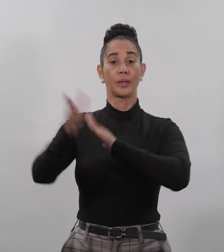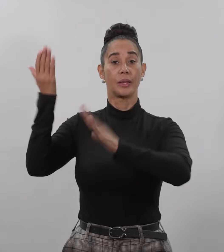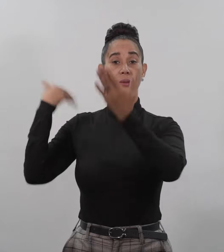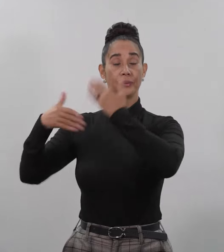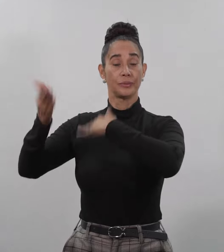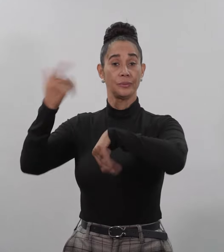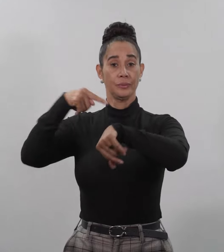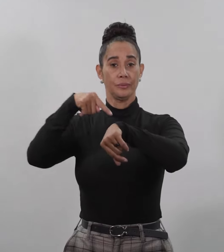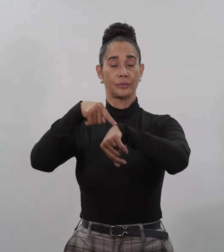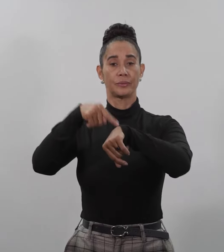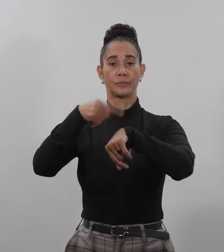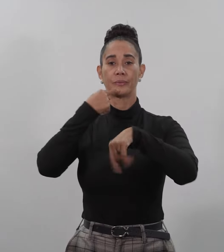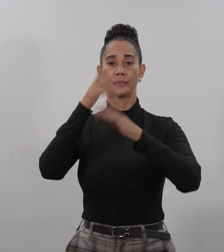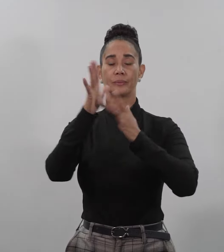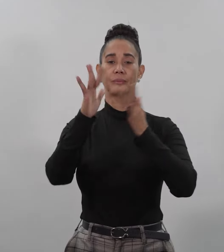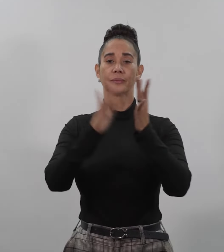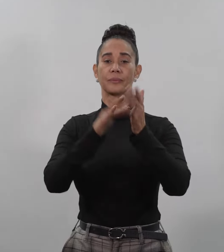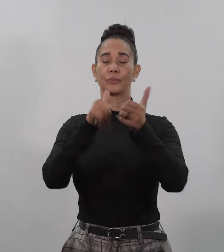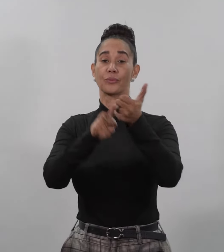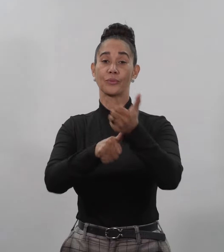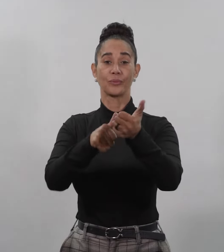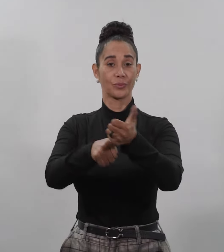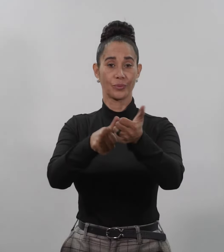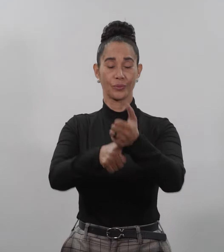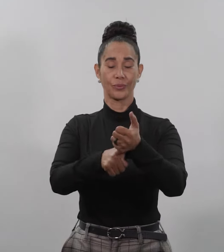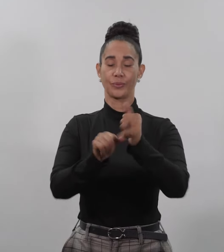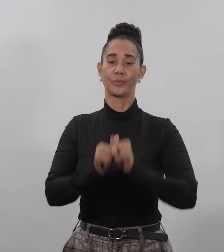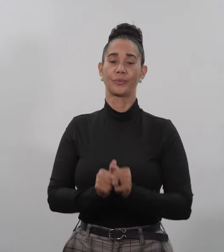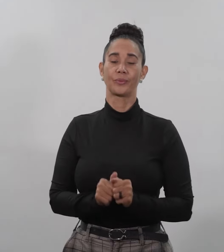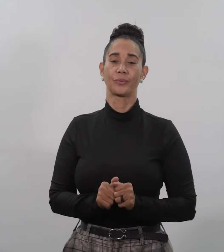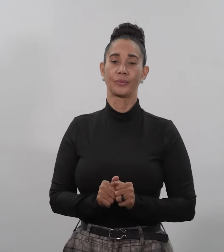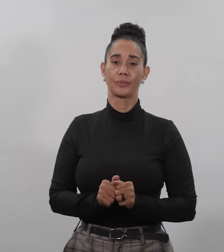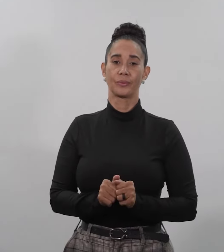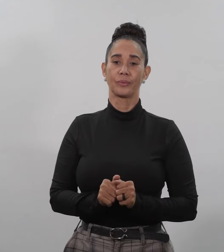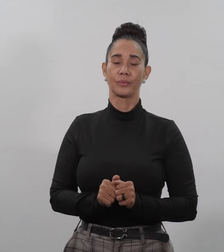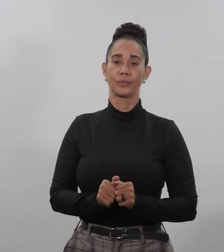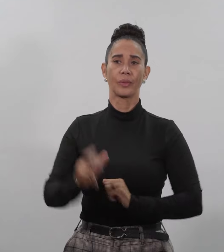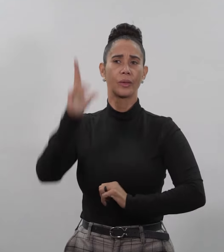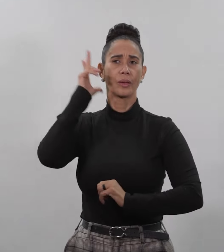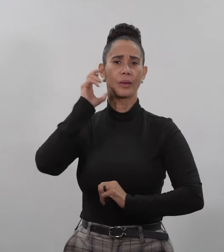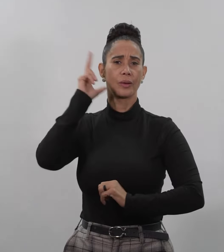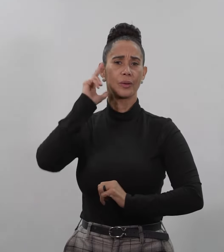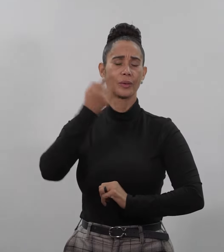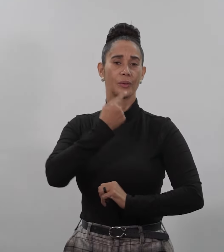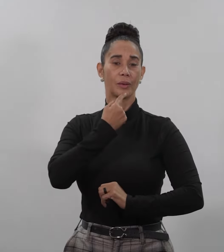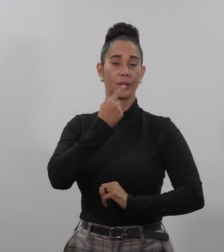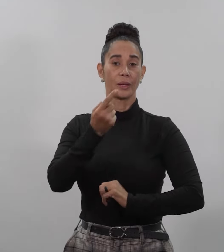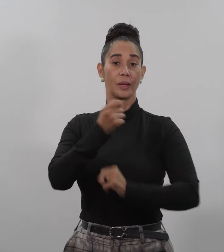tiempo dijo Jesús a sus discípulos Han oído que se dijo Amarás a tu